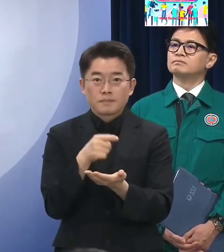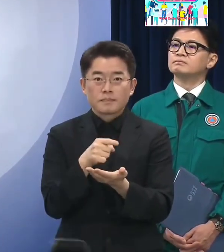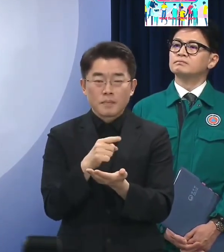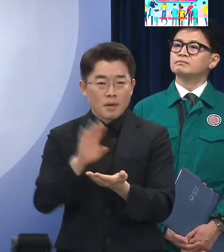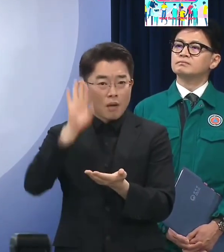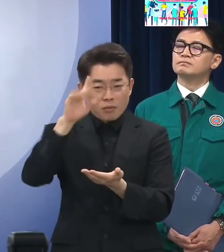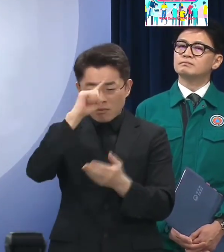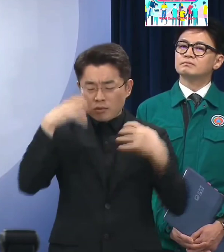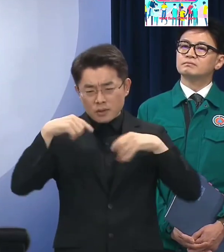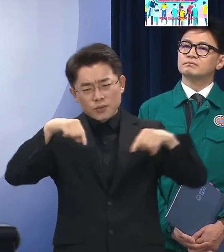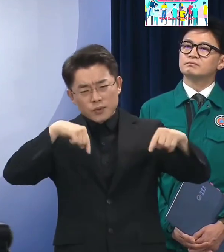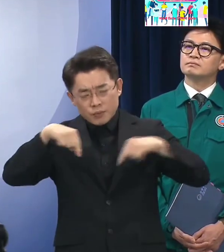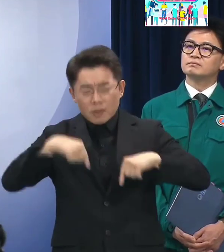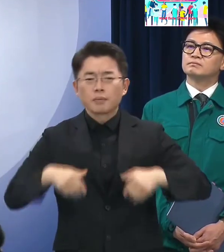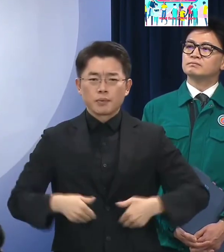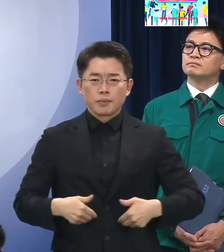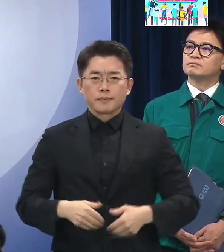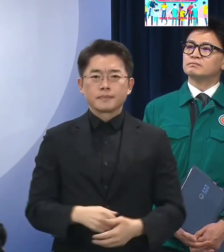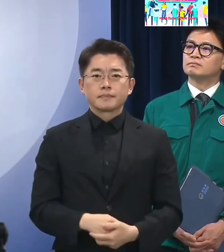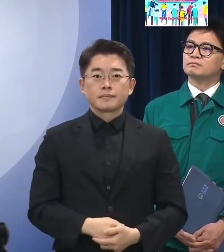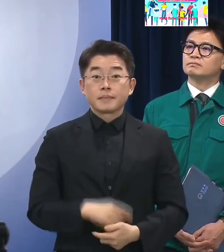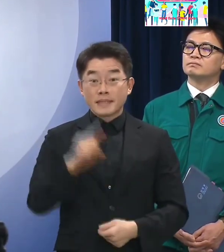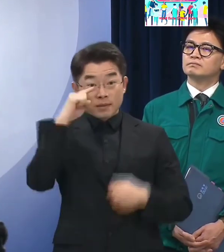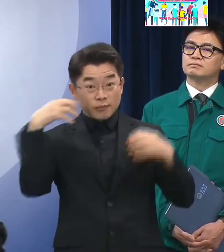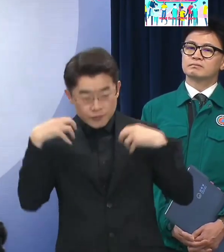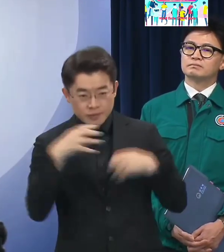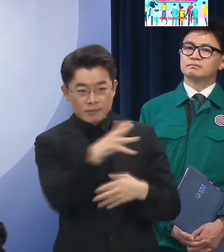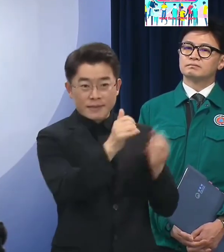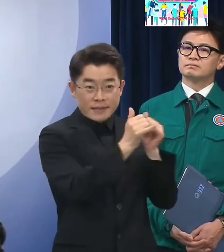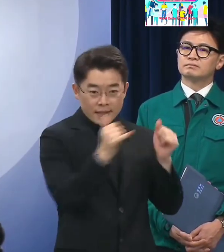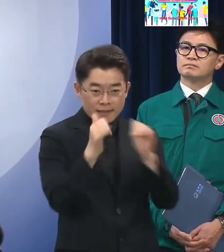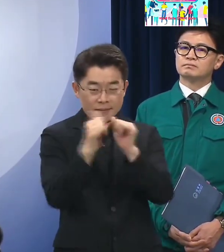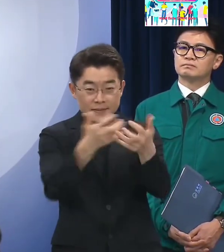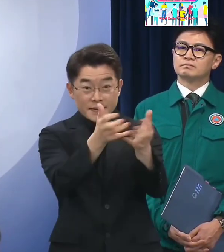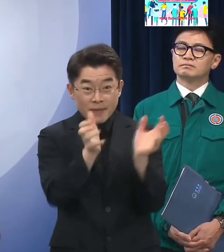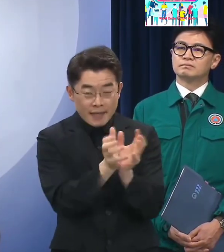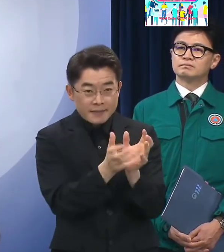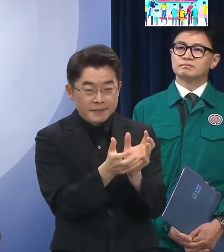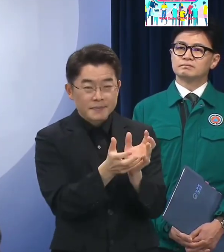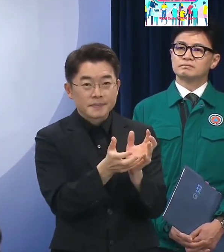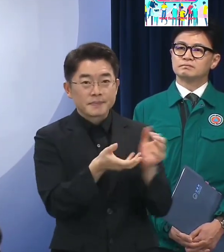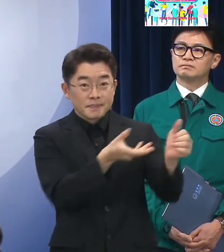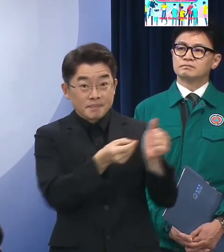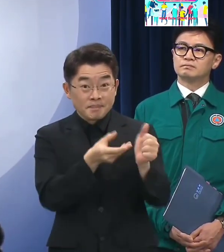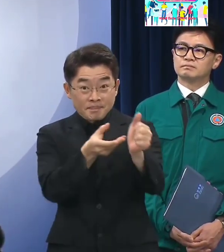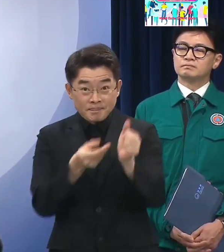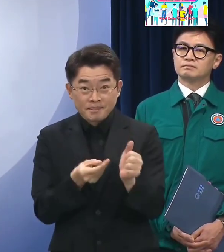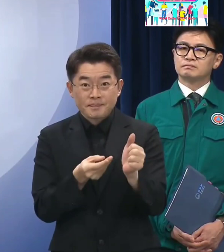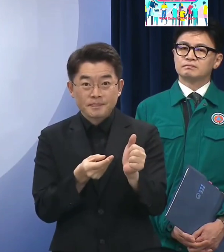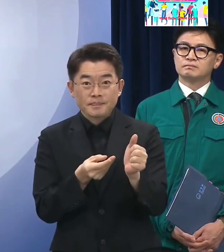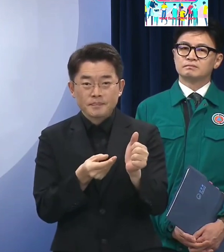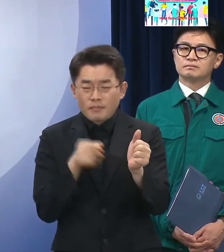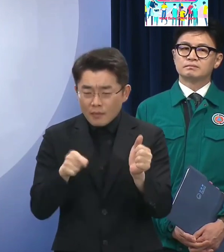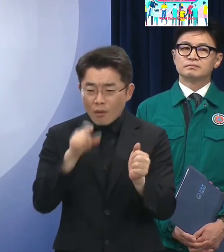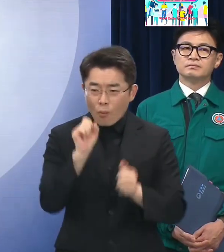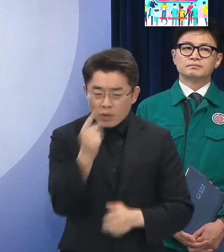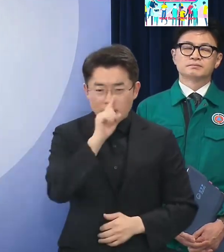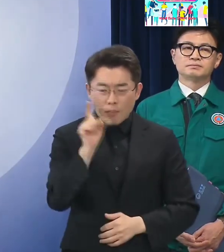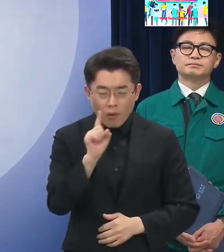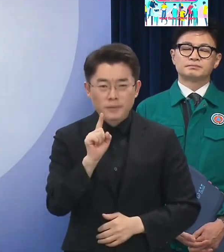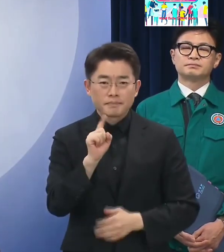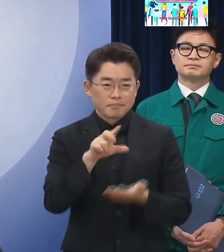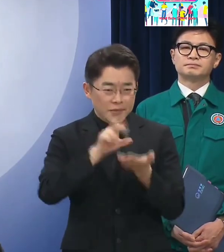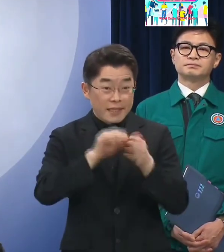고민해야 합니다 정부는 전문가, 시민단체 등과 함께 범죄 발생의 구조적 요인